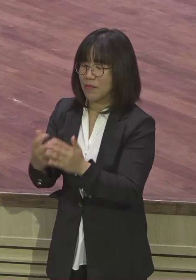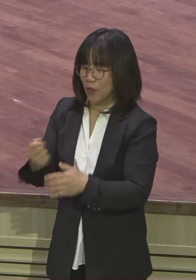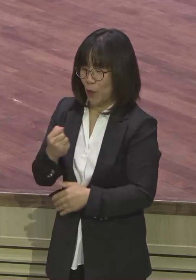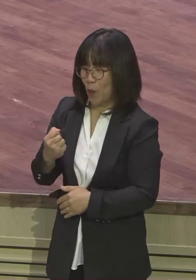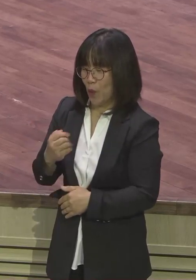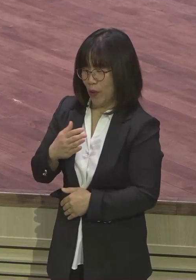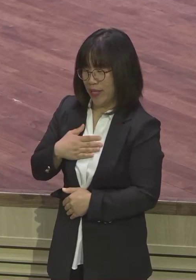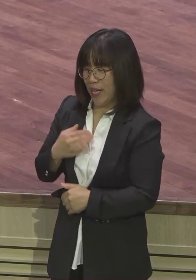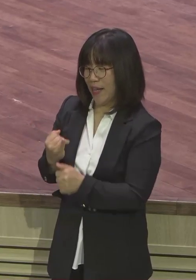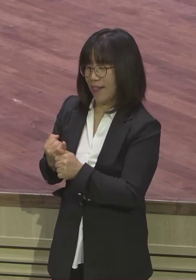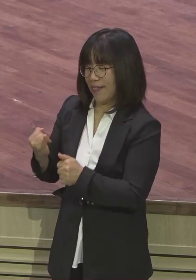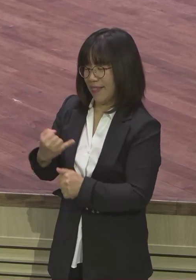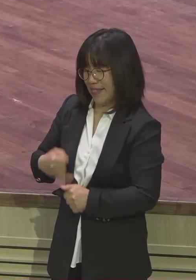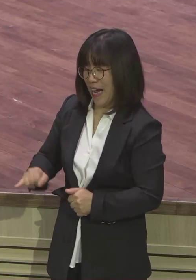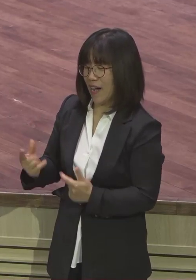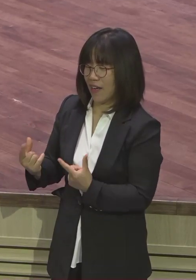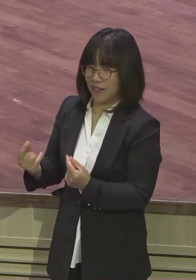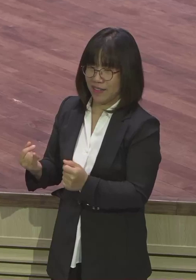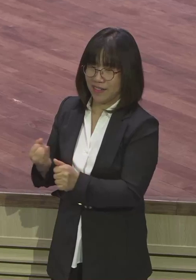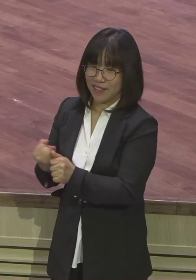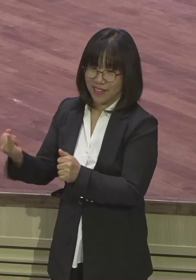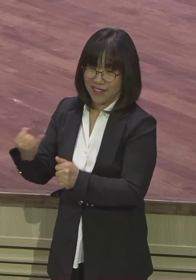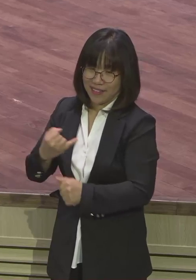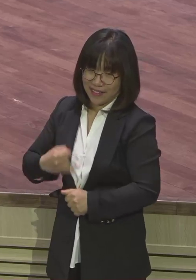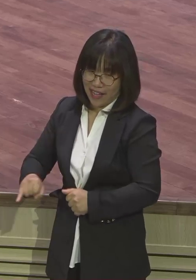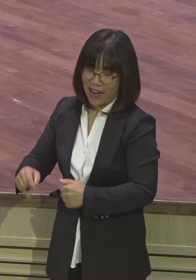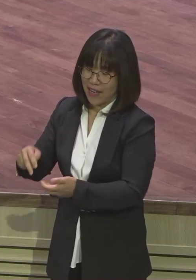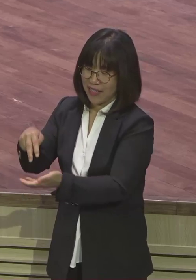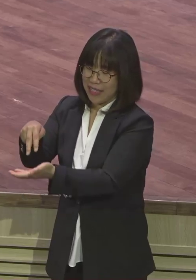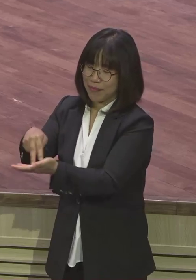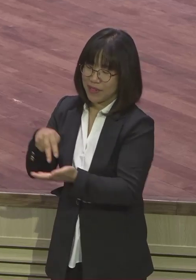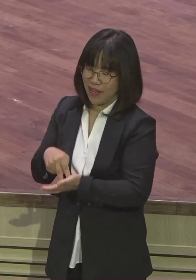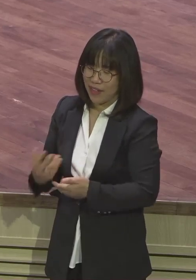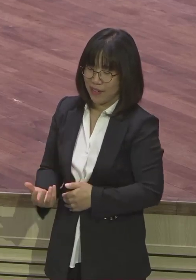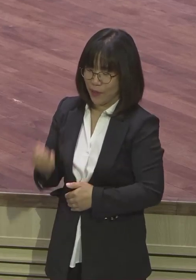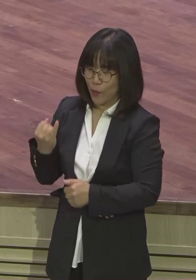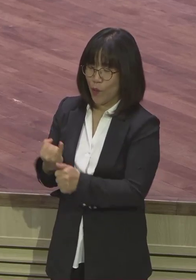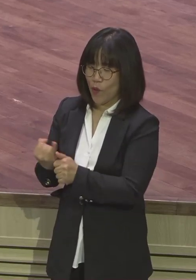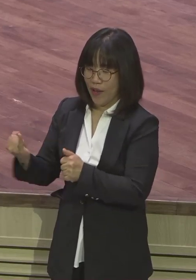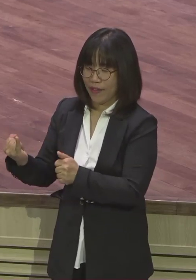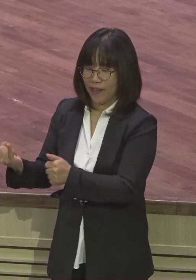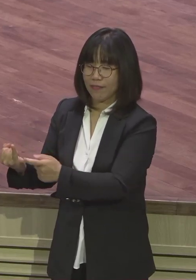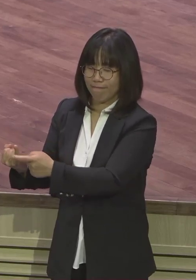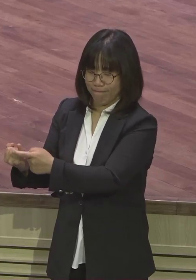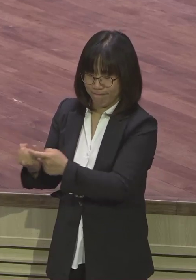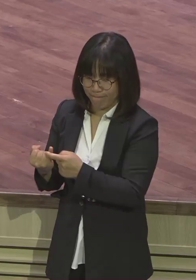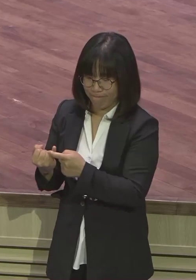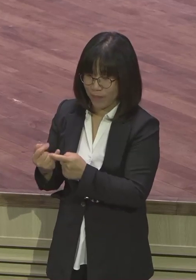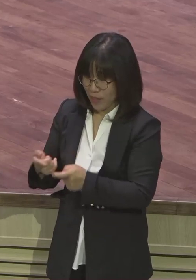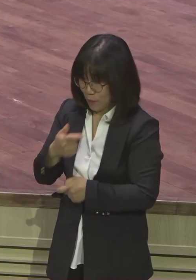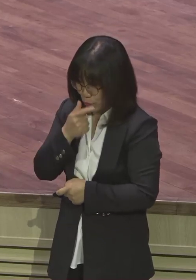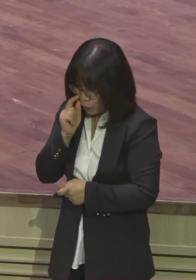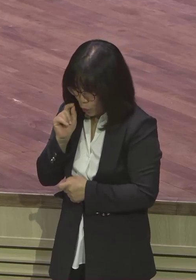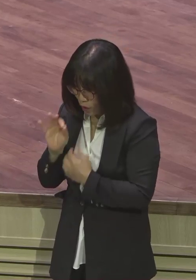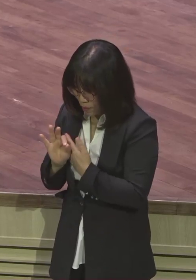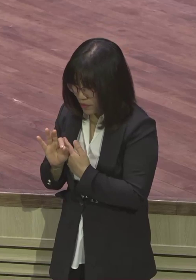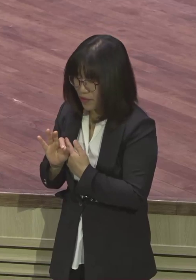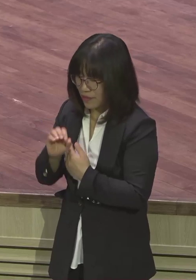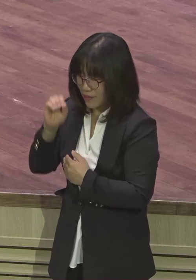딸을 바라보는 아빠의 마음을 가지니 부족하면 덮어주고 잘난 거 하면